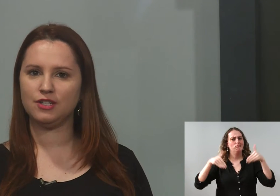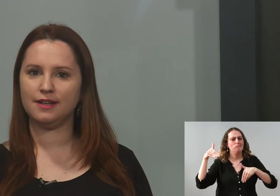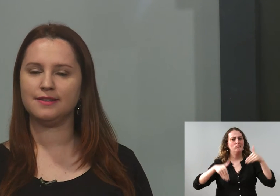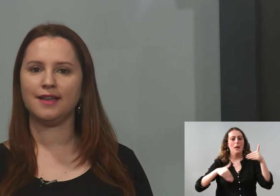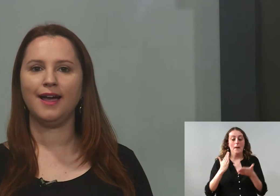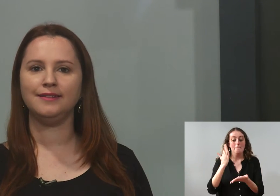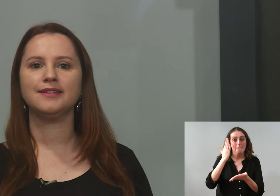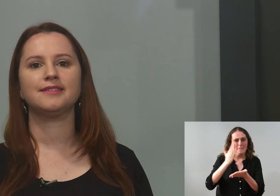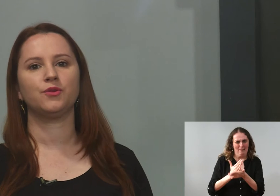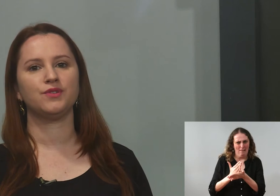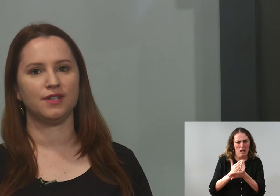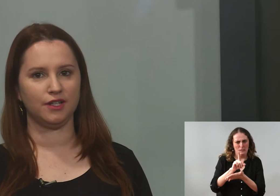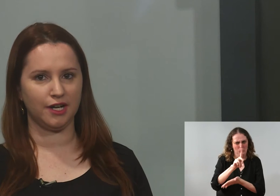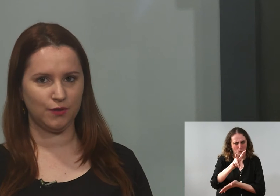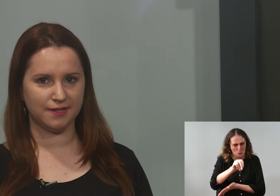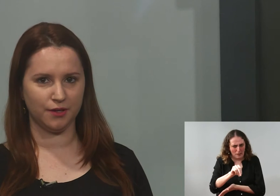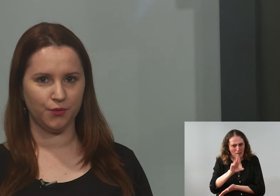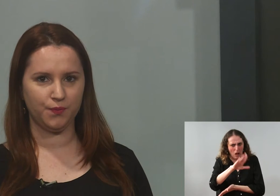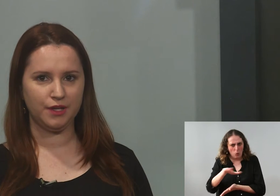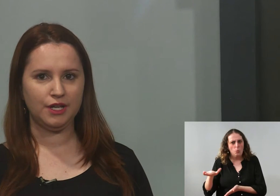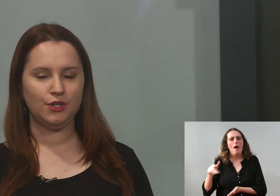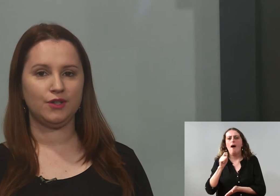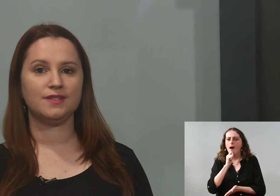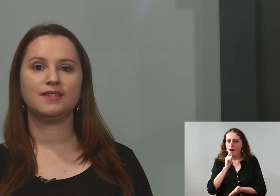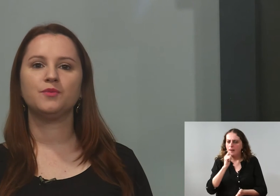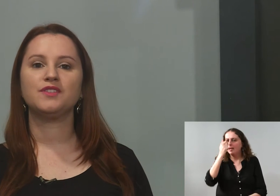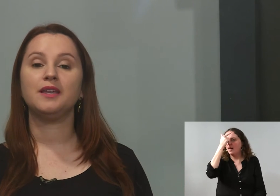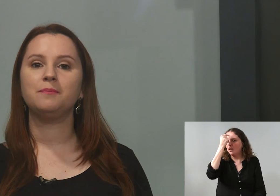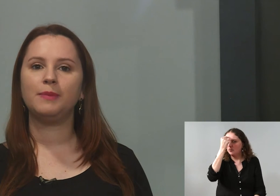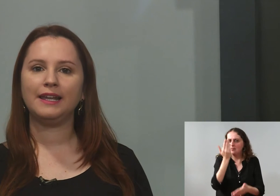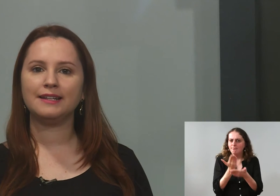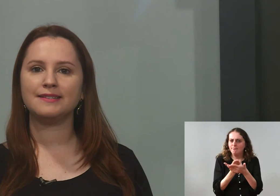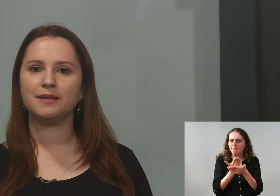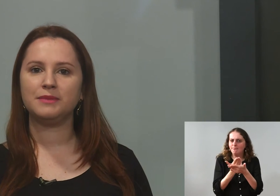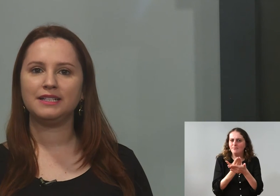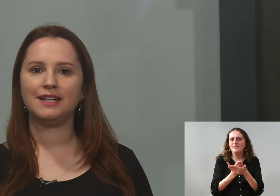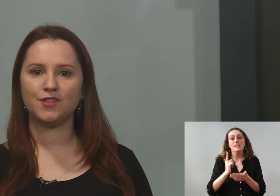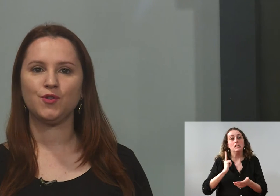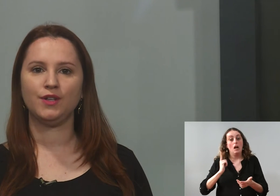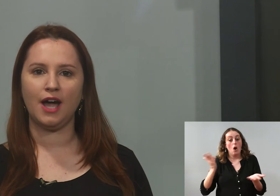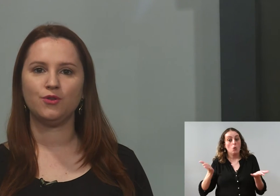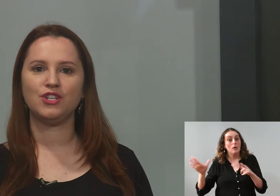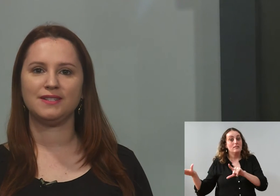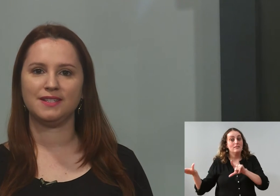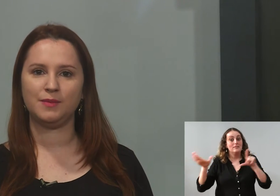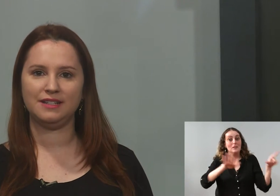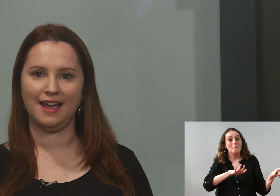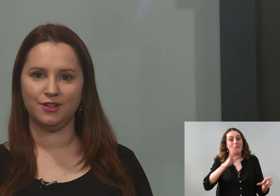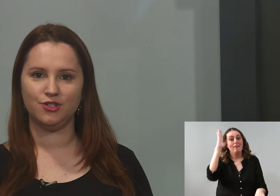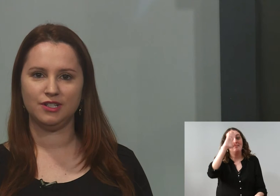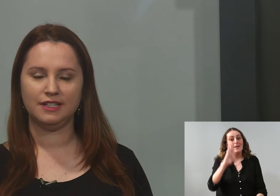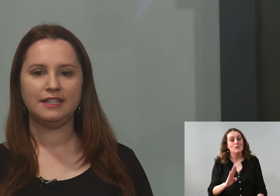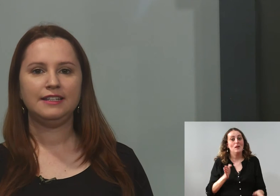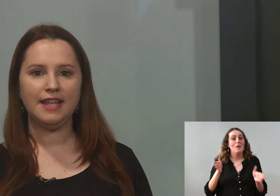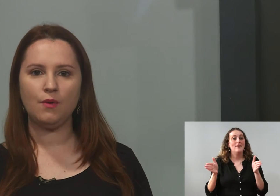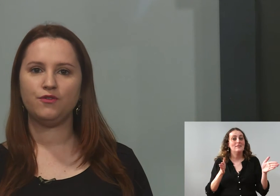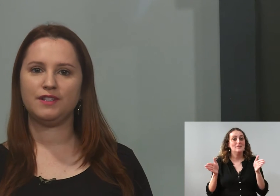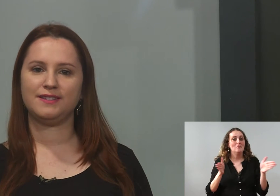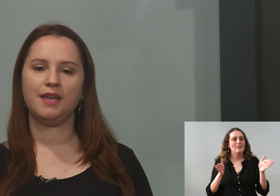deles ainda está cursando a graduação. Nós estamos em plena Semana Nacional de Acessibilidade. Na UFSM